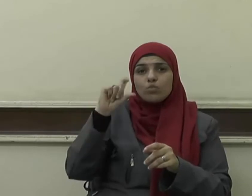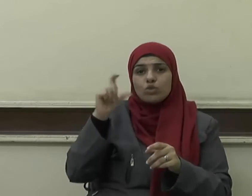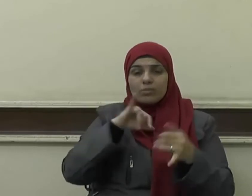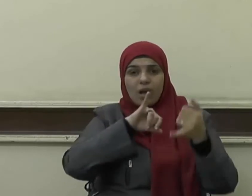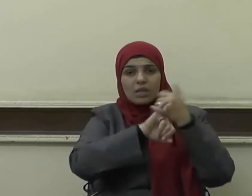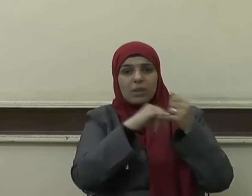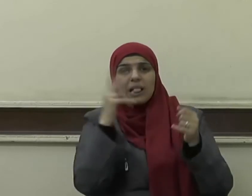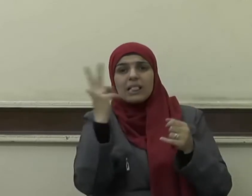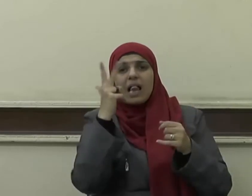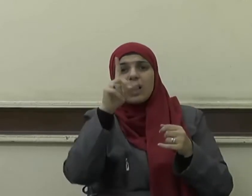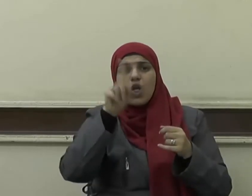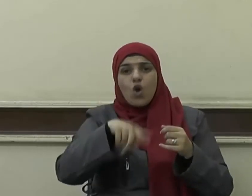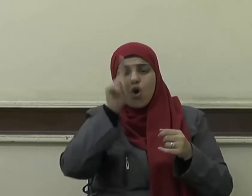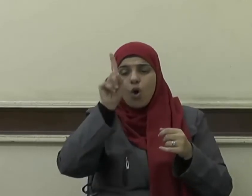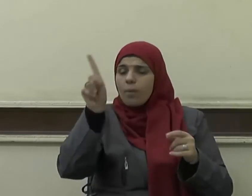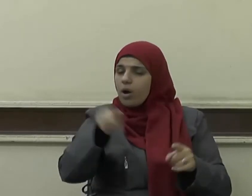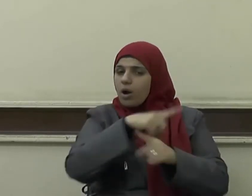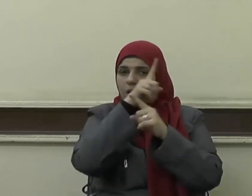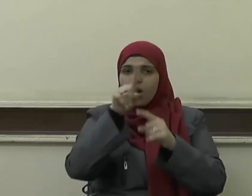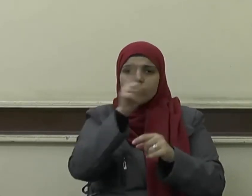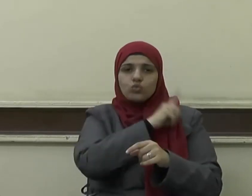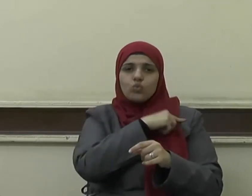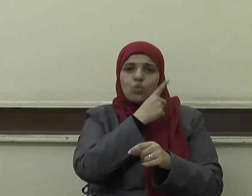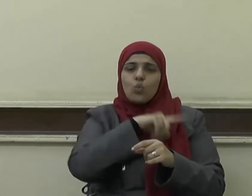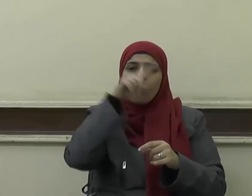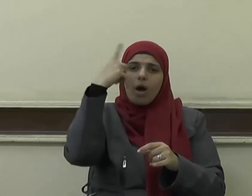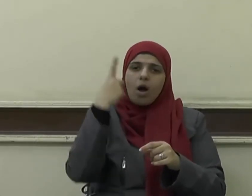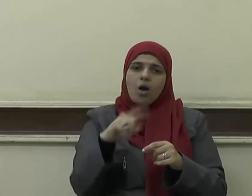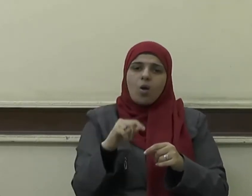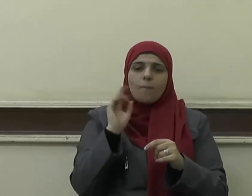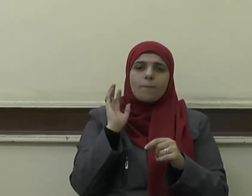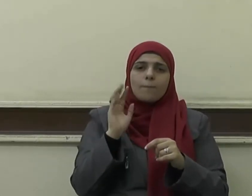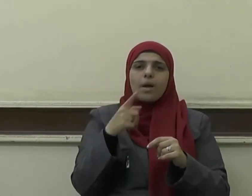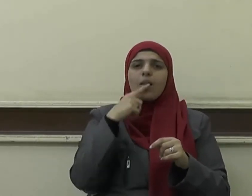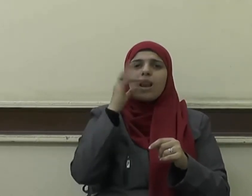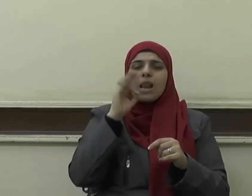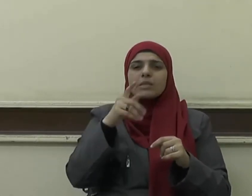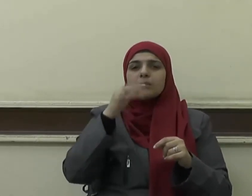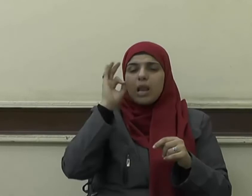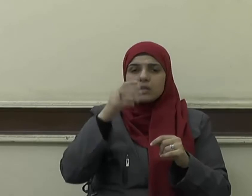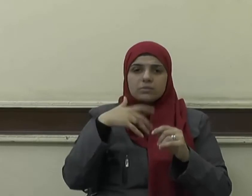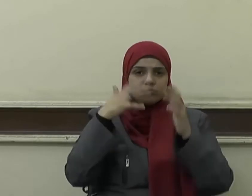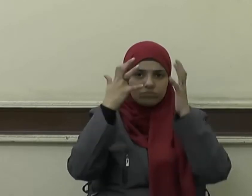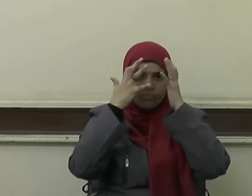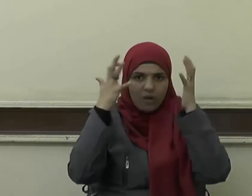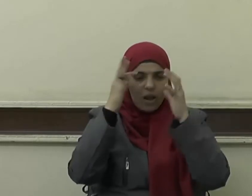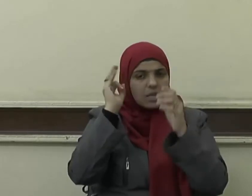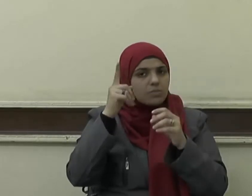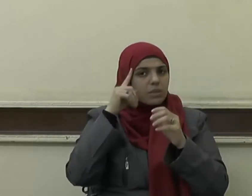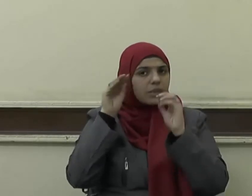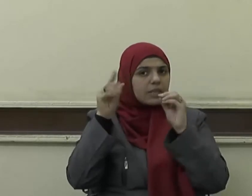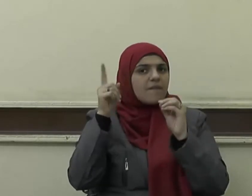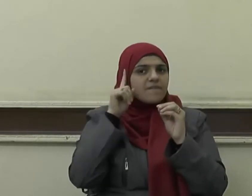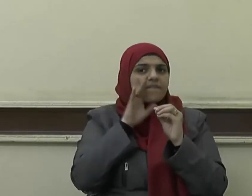الأولويات يحتمان على جميع أبناء الوطن المخلصين المدركين لطبيعة المرحلة